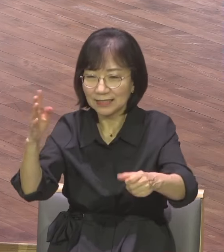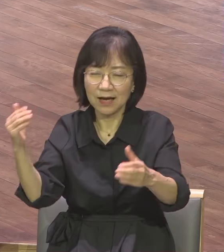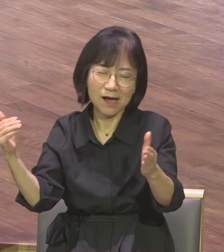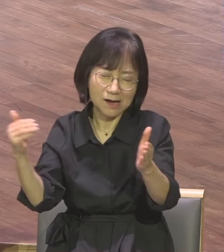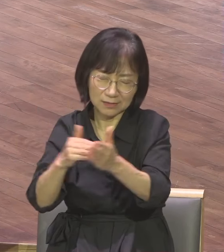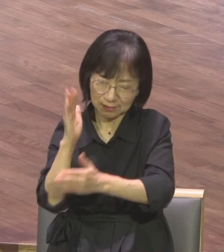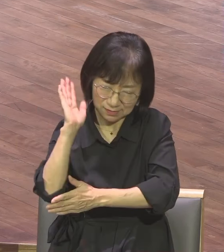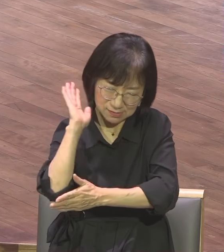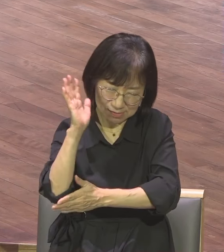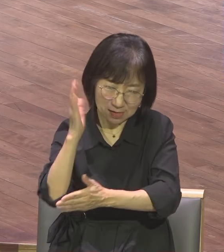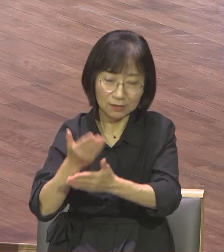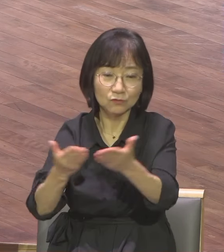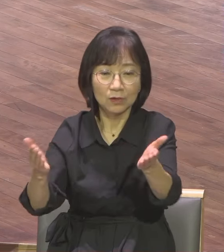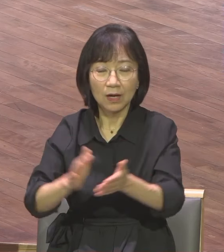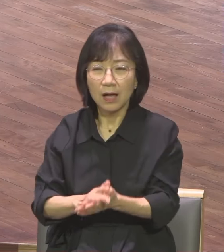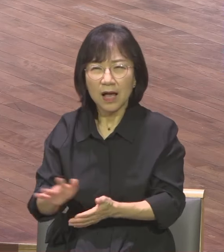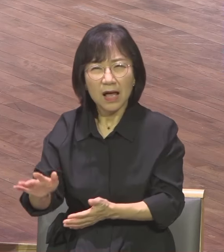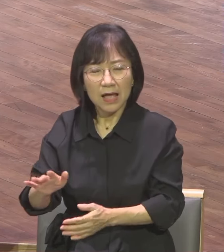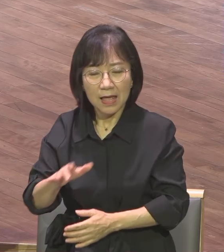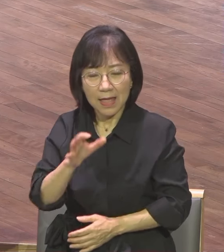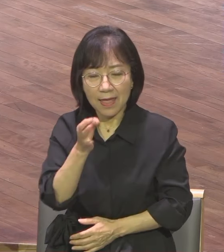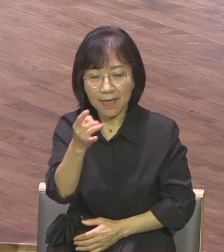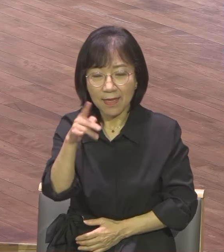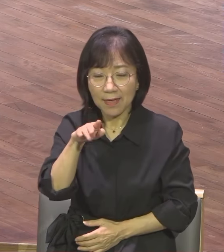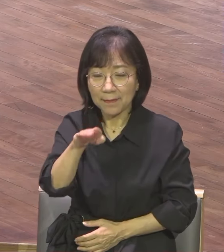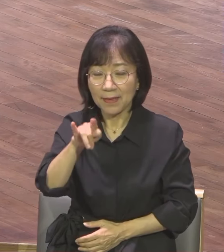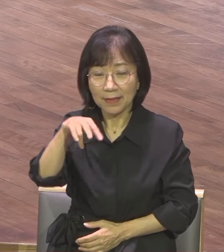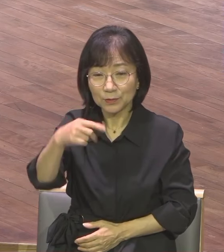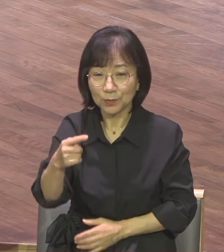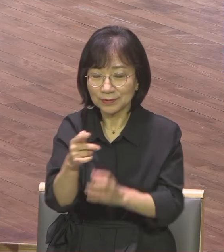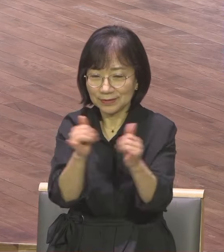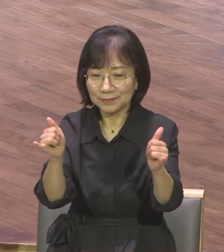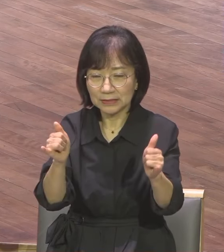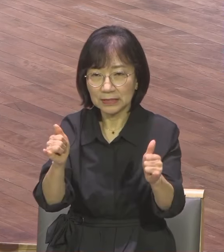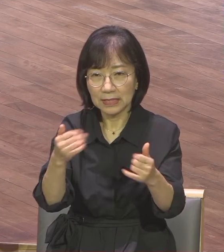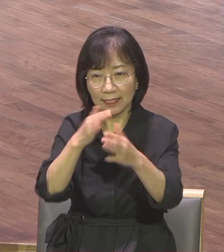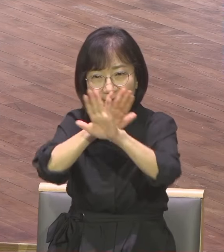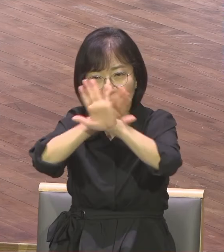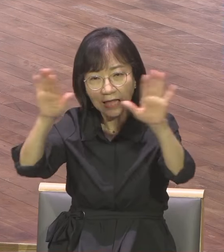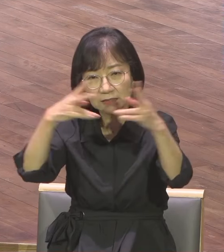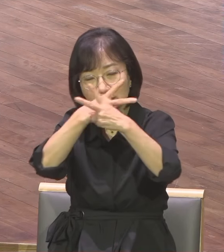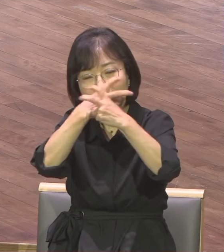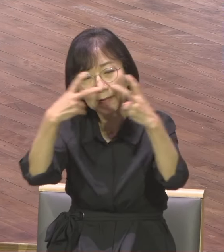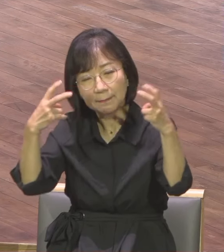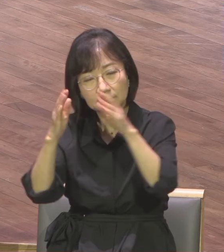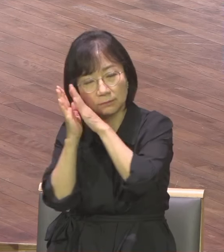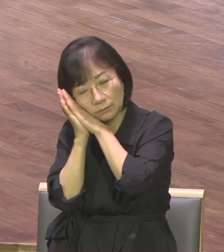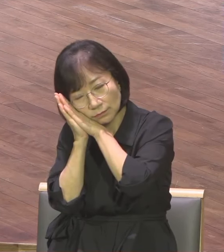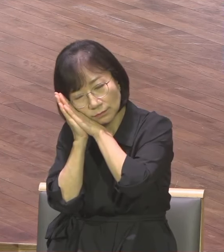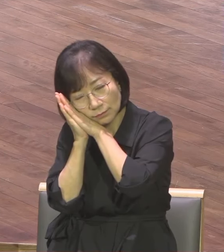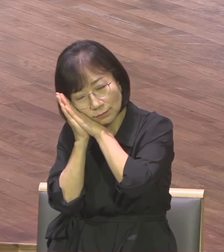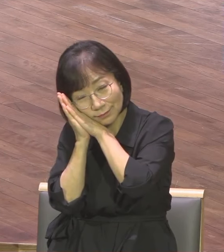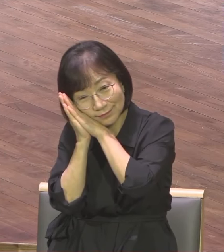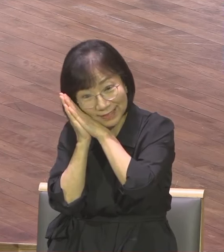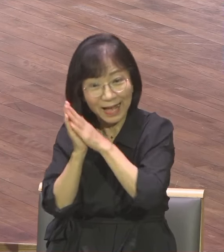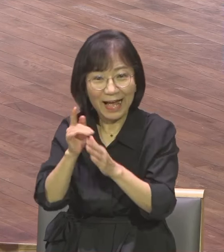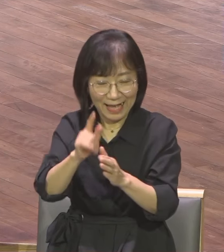낮잠을 자는 시간입니다 바울은 예배소 사람들이 일할 때 같이 일하고 예배소